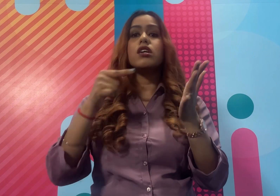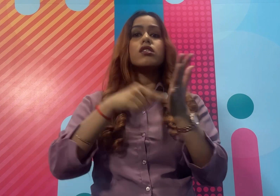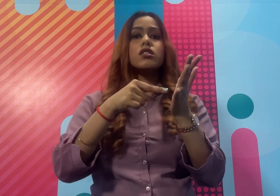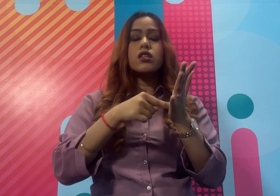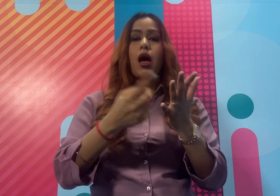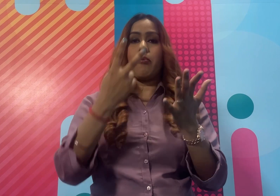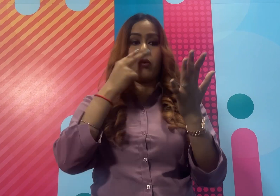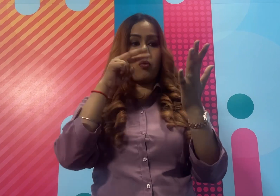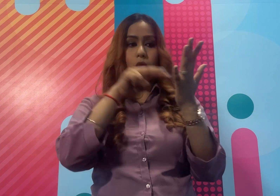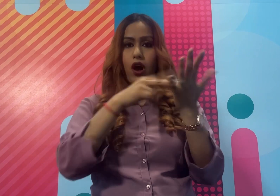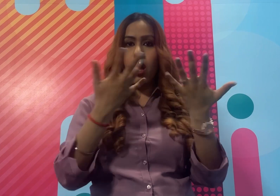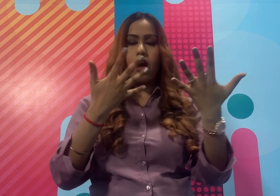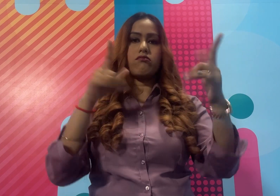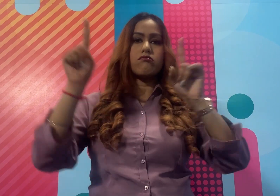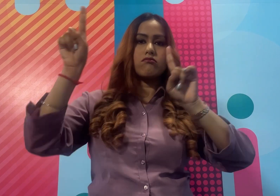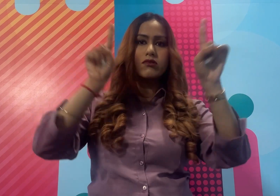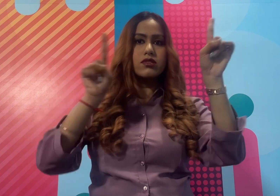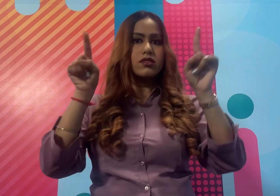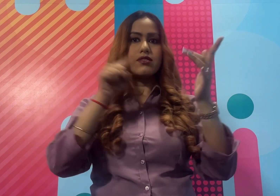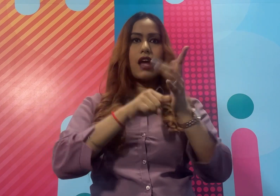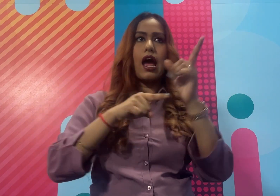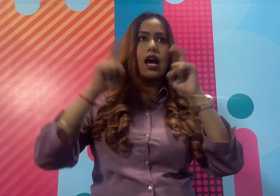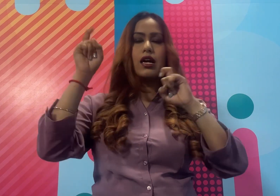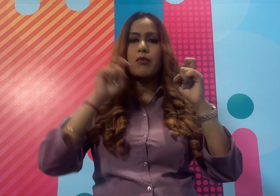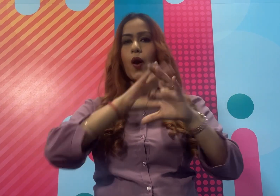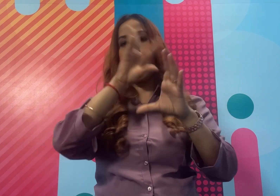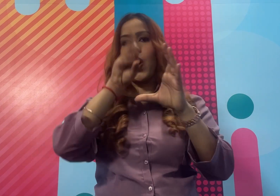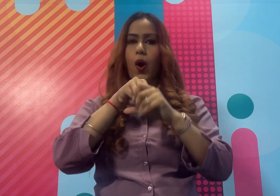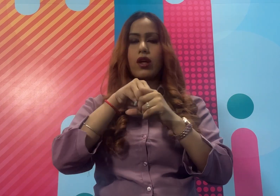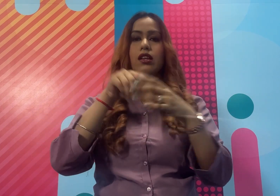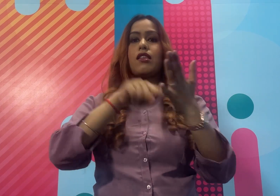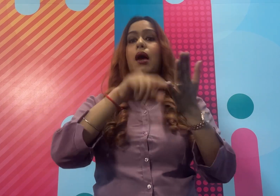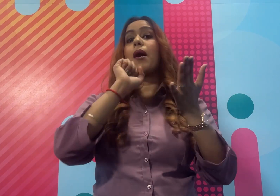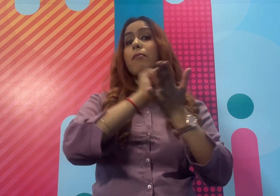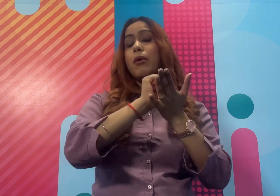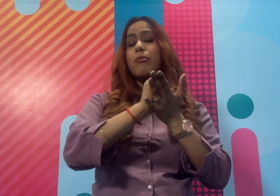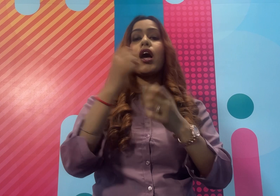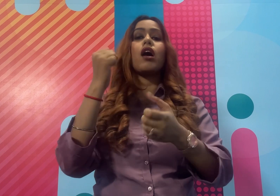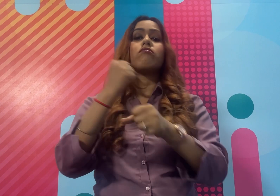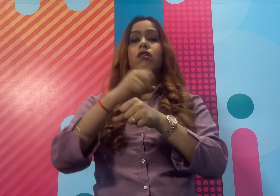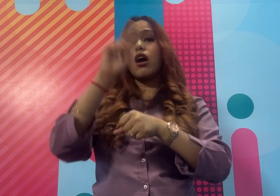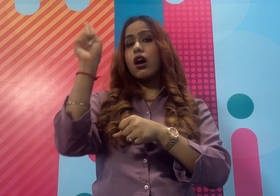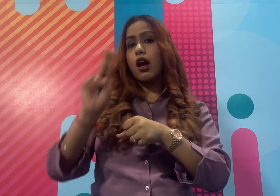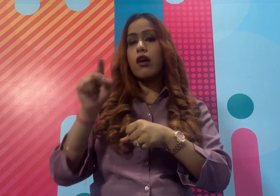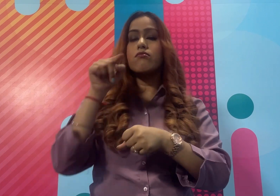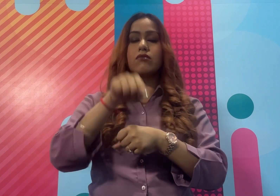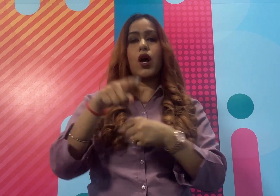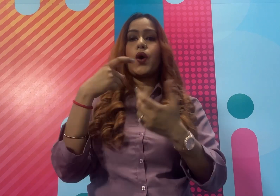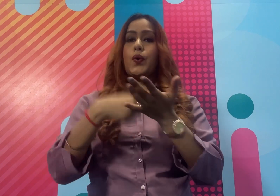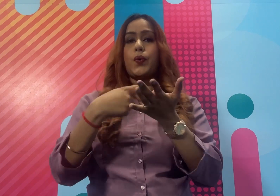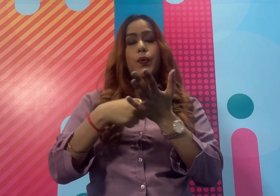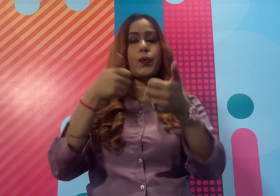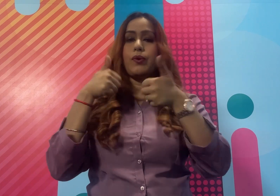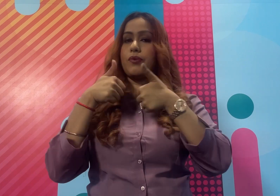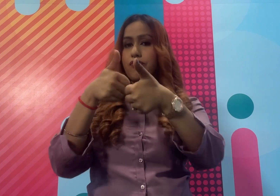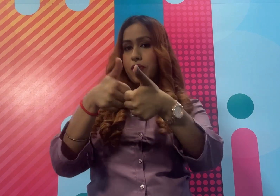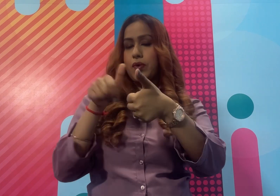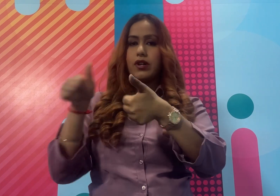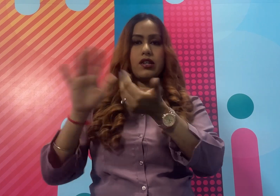language बोलते हैं जो की एक visual gestural language है इसका अपना एक syntax और grammatical structure